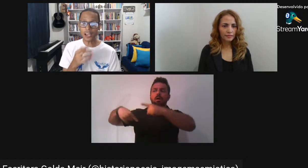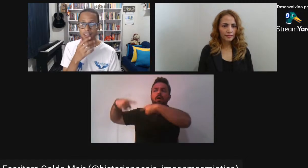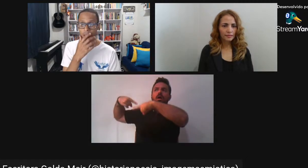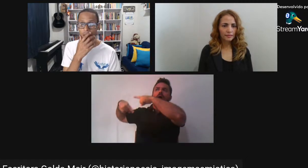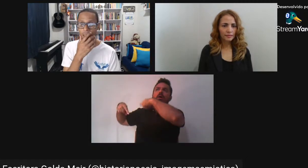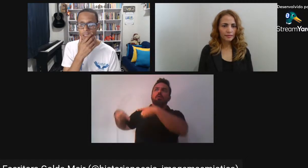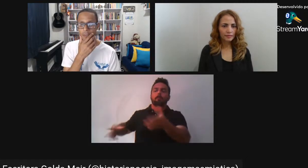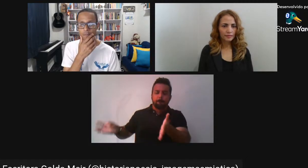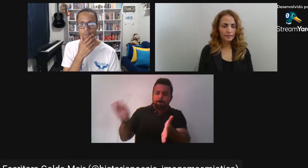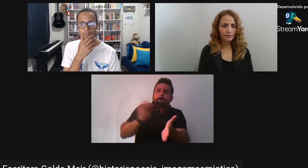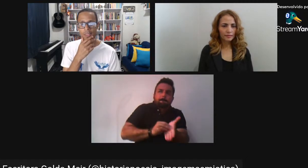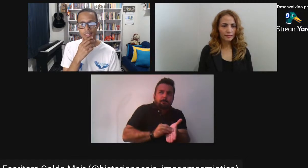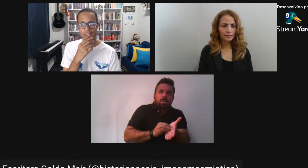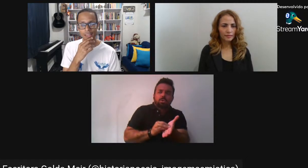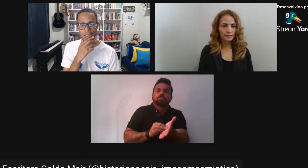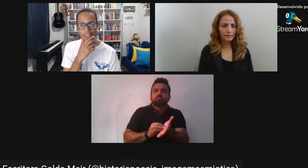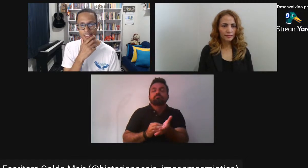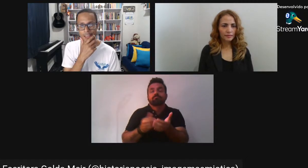você traz aqui